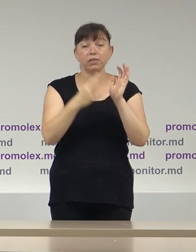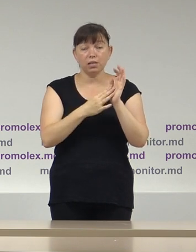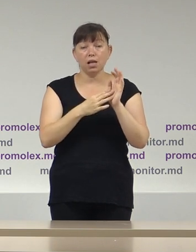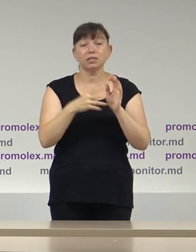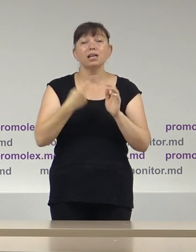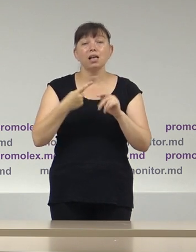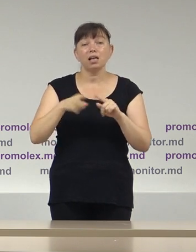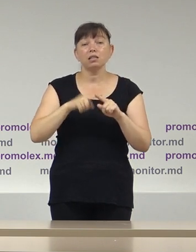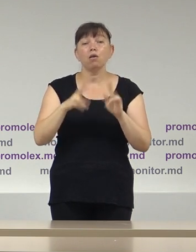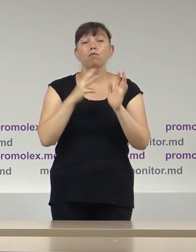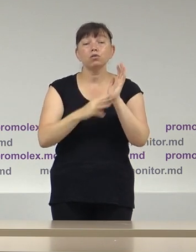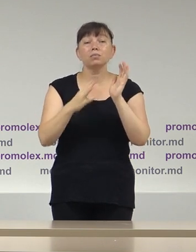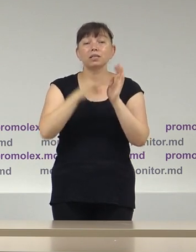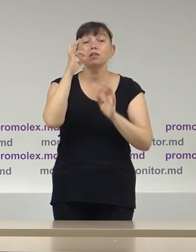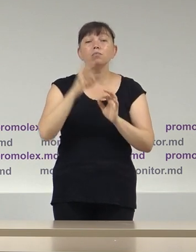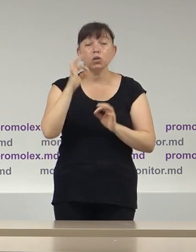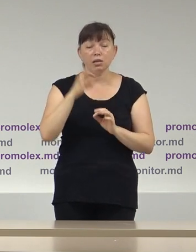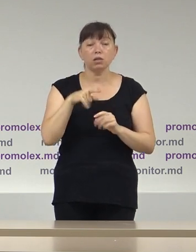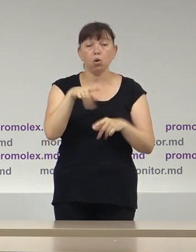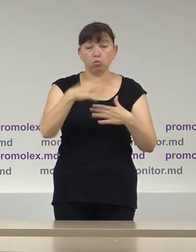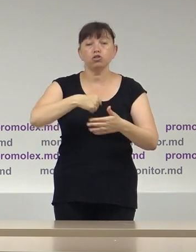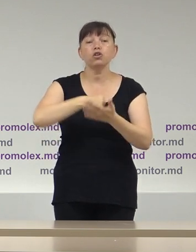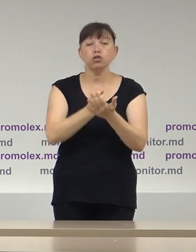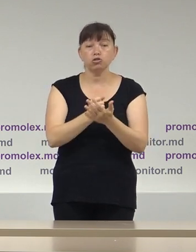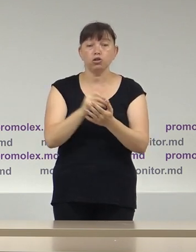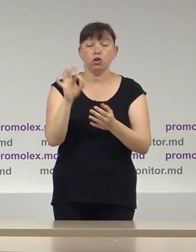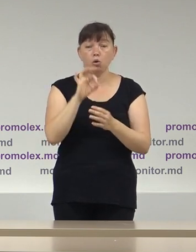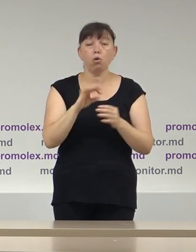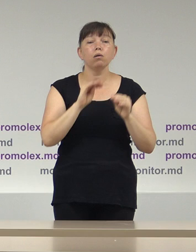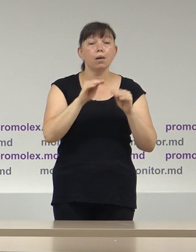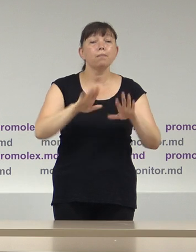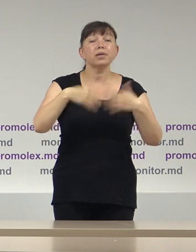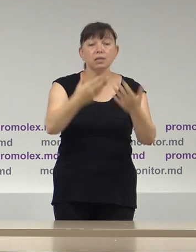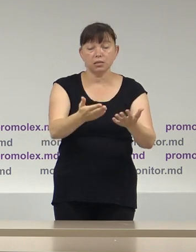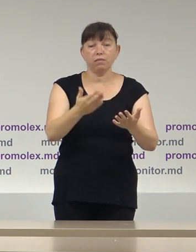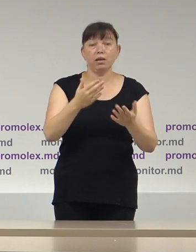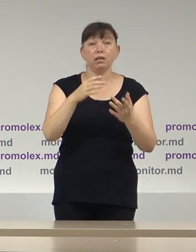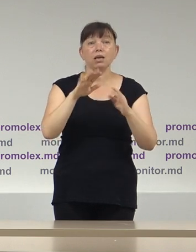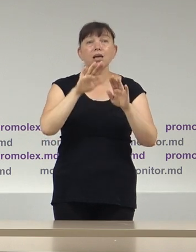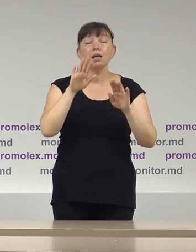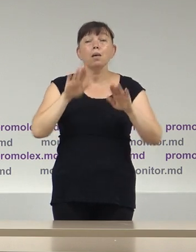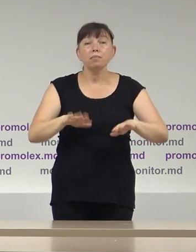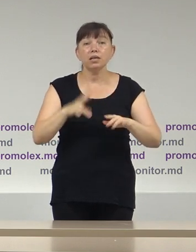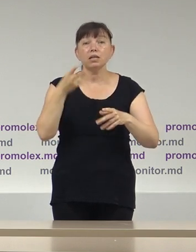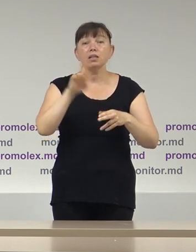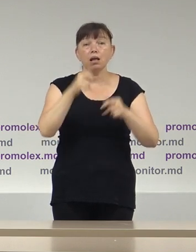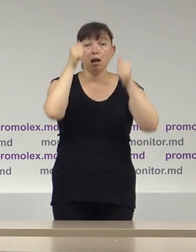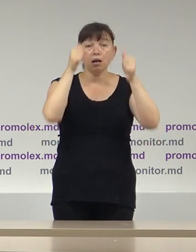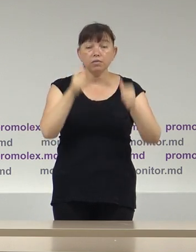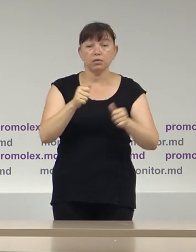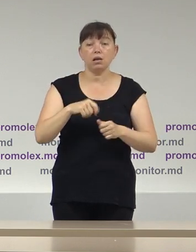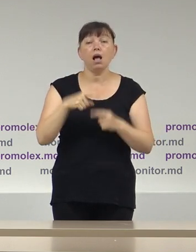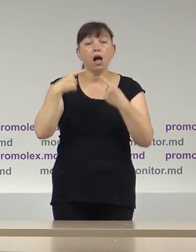89% din cele vizitate au oprobat deciziile de stabilire a spațiilor pentru afișaj iar cel puțin 704